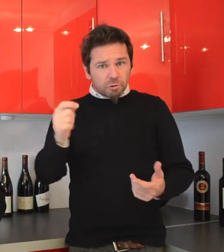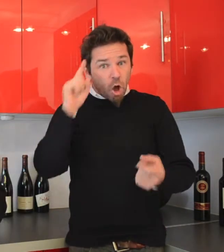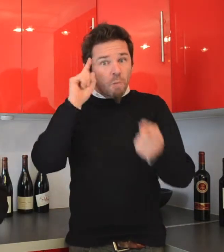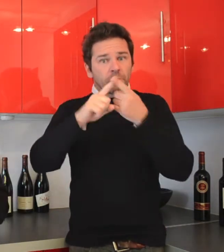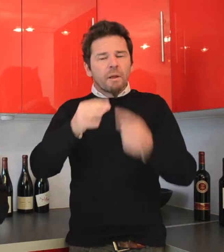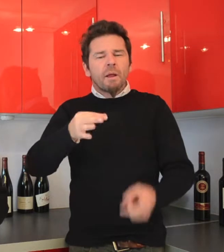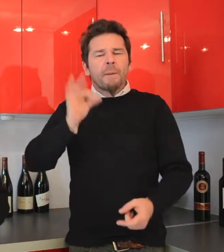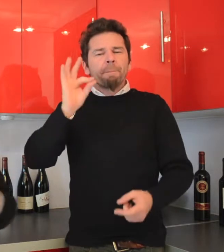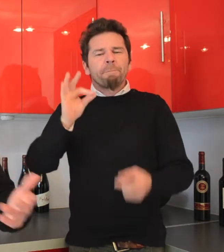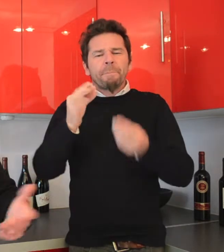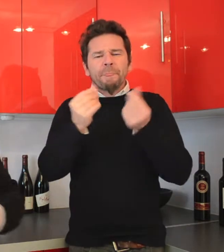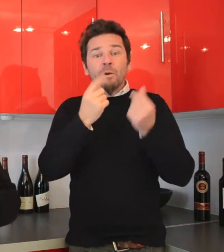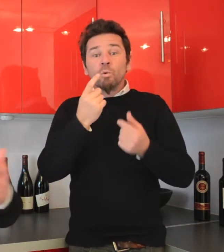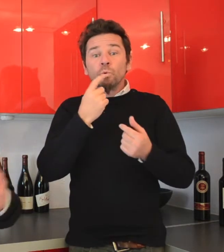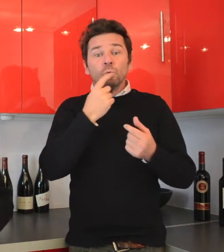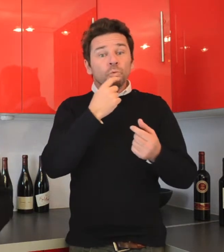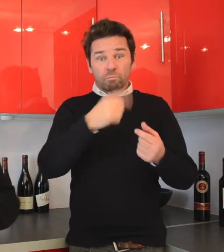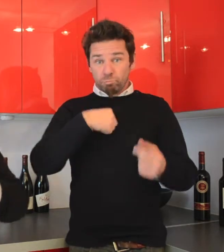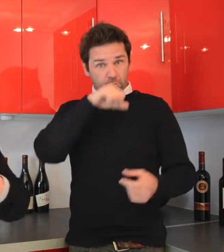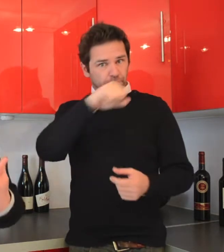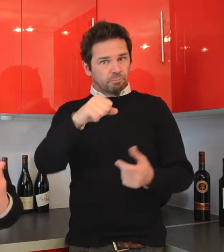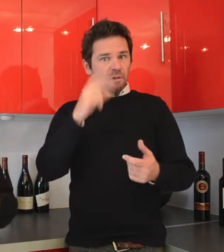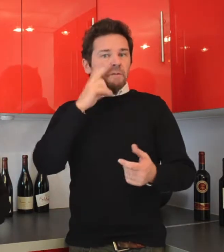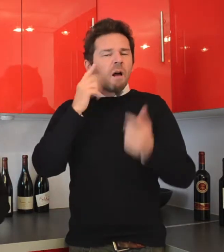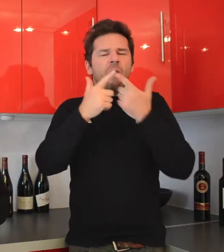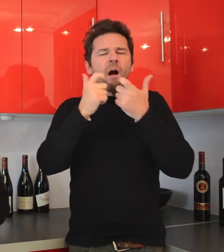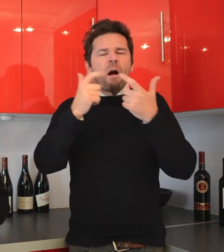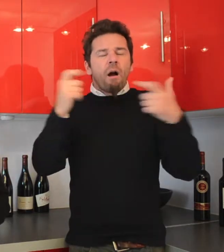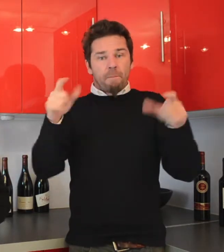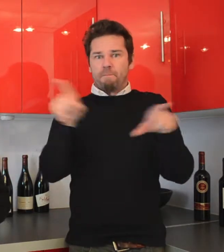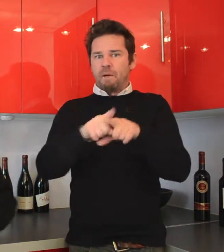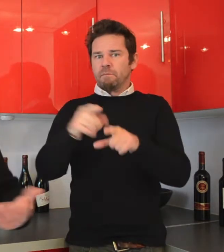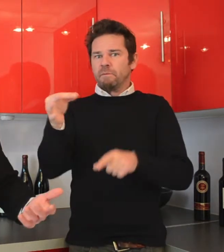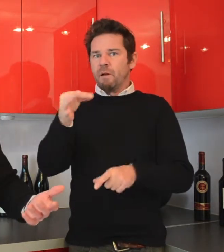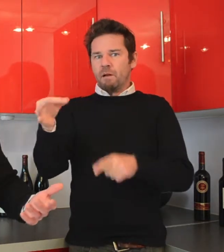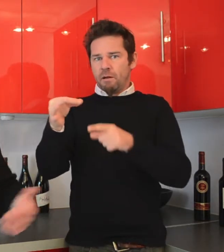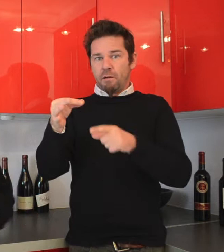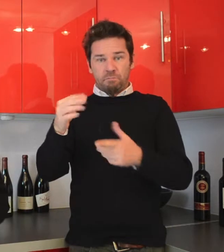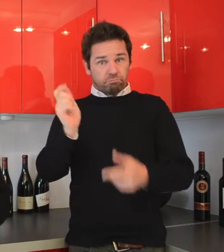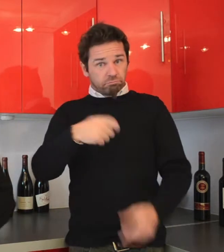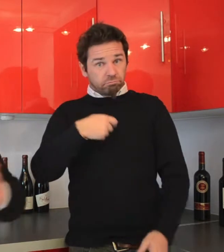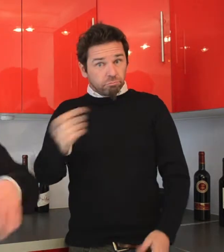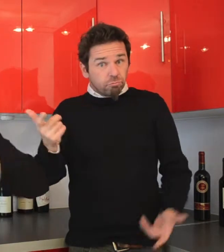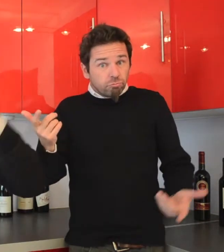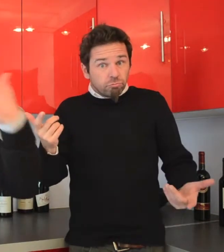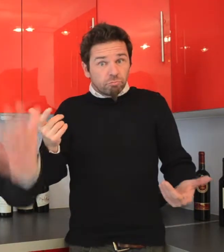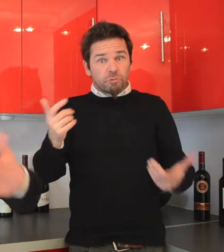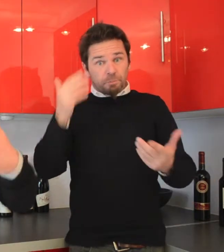moi j'aime bien de déguster tout type de vin dans le même verre. Bien évidemment quand on veut vraiment boire